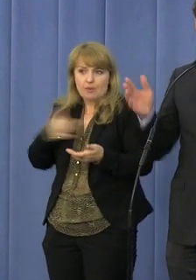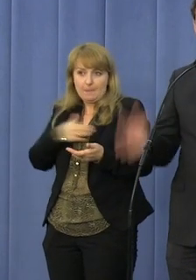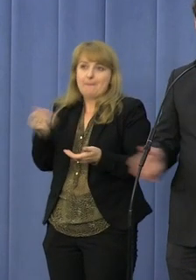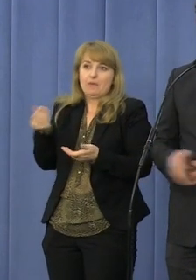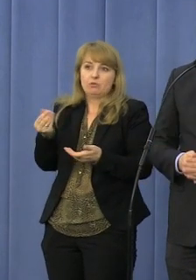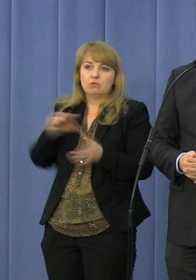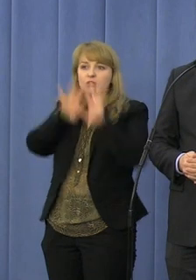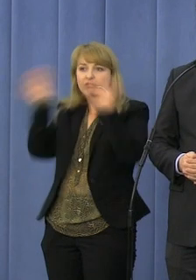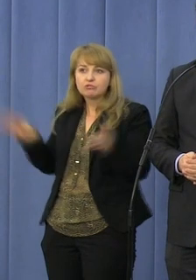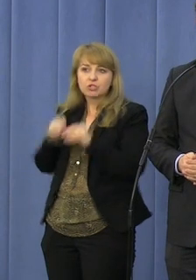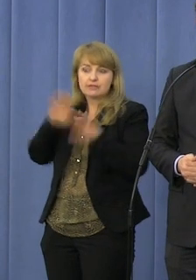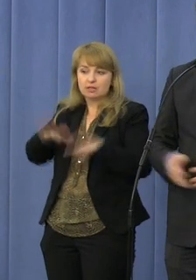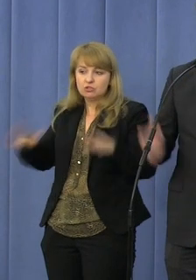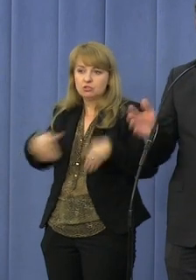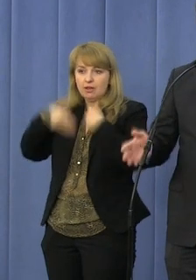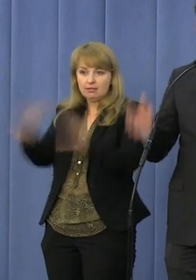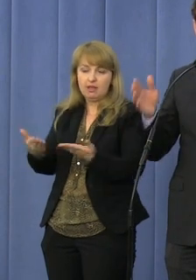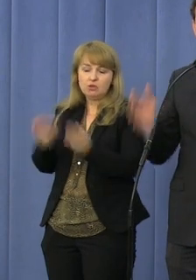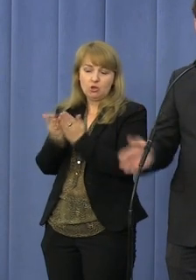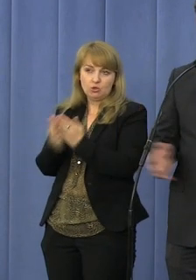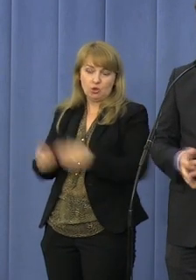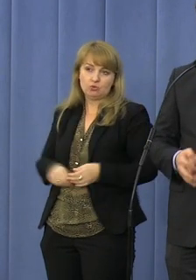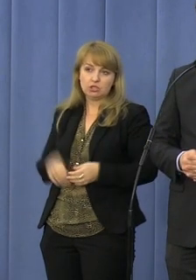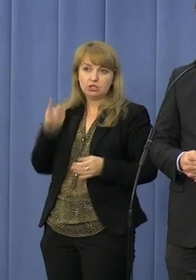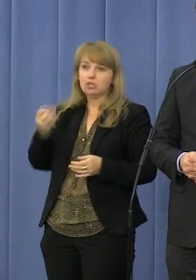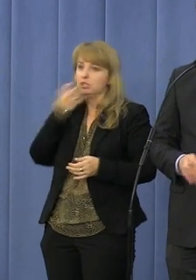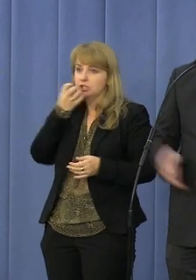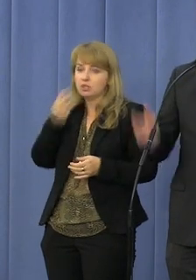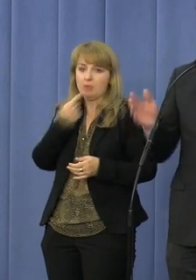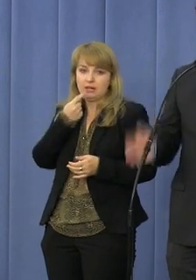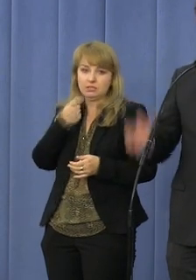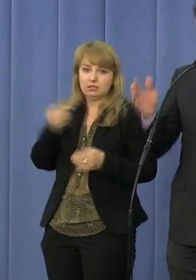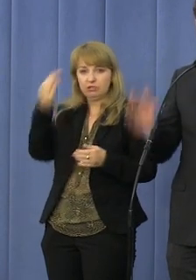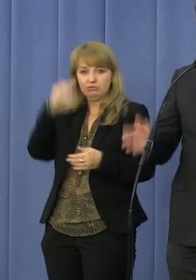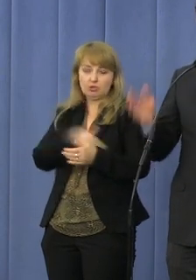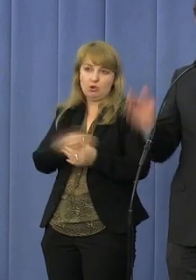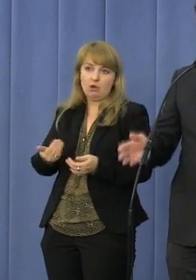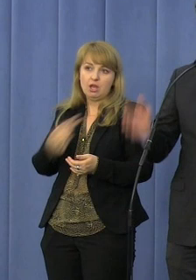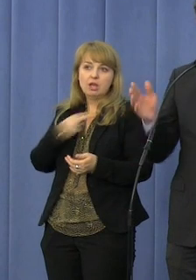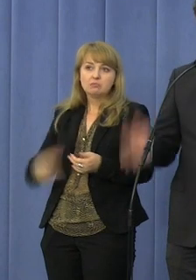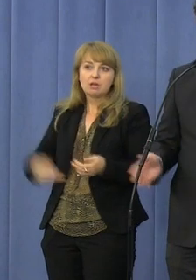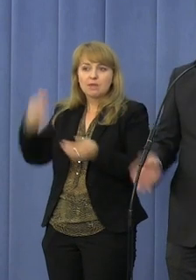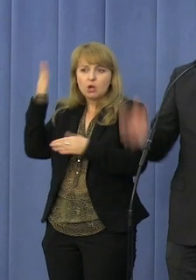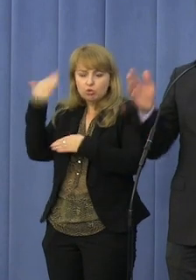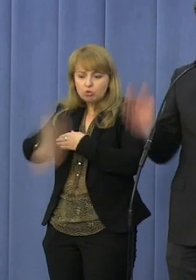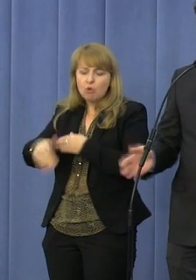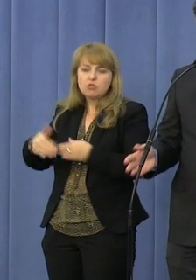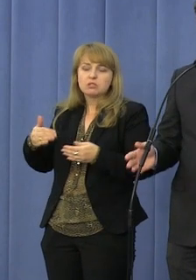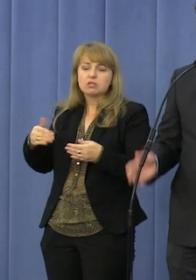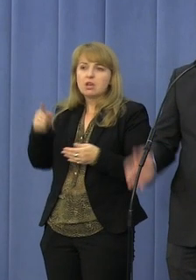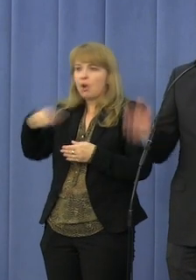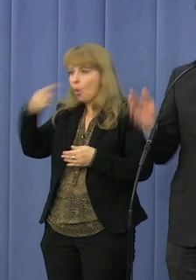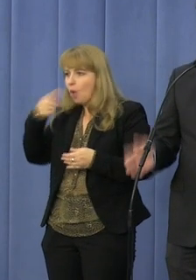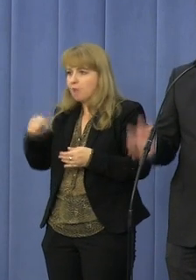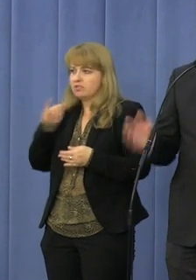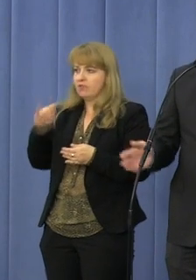to, żeby wszystkie dzieci otrzymały podręczniki i wszystkie dzieci otrzymały ciepły posiłek w szkole. Panie premierze, dość tej obłudy i hipokryzji, dość tego